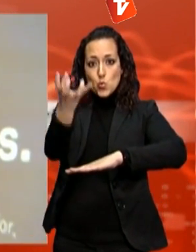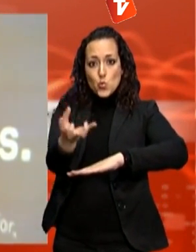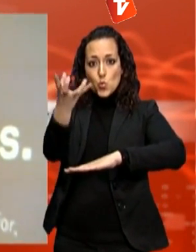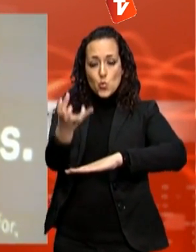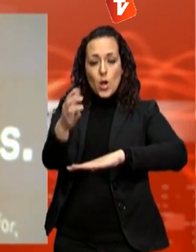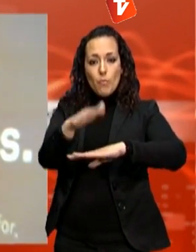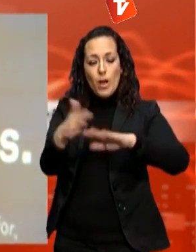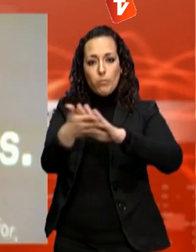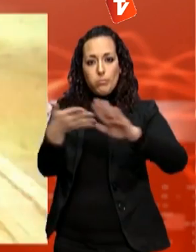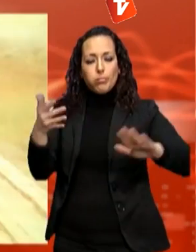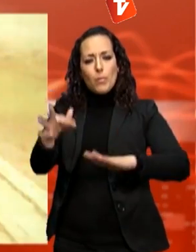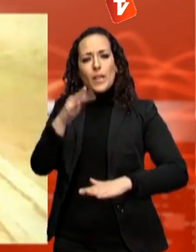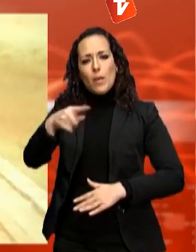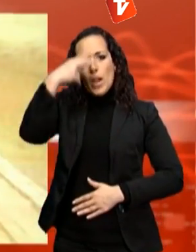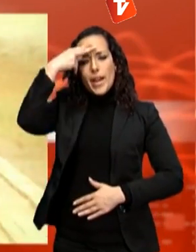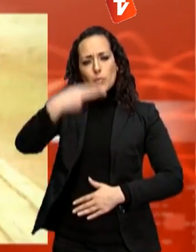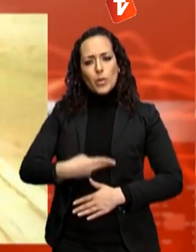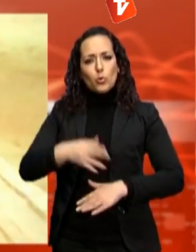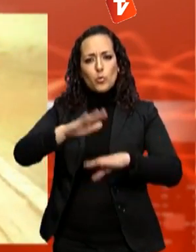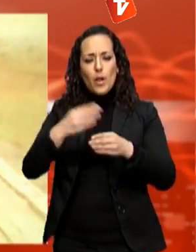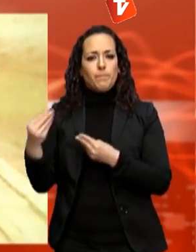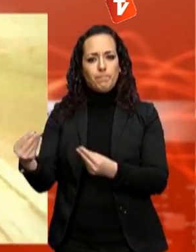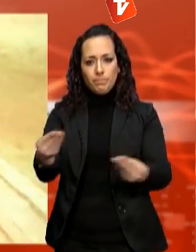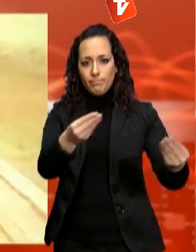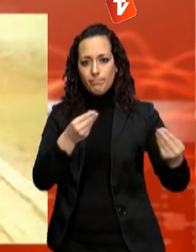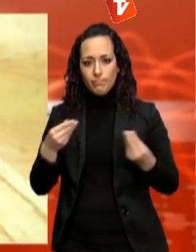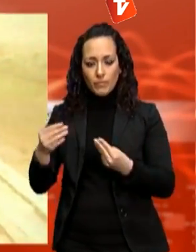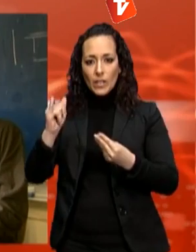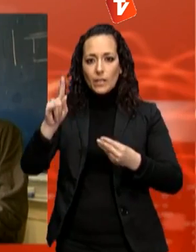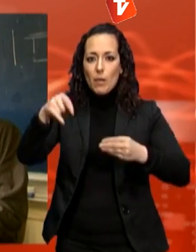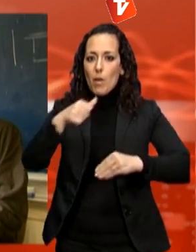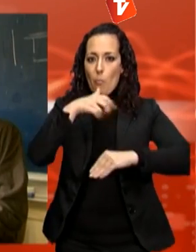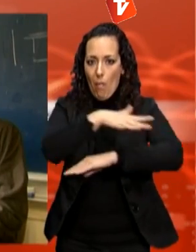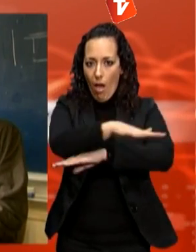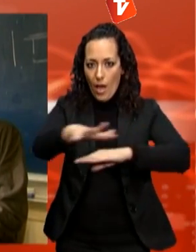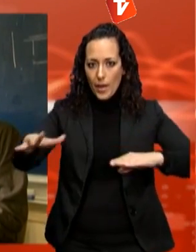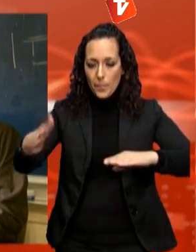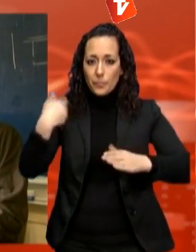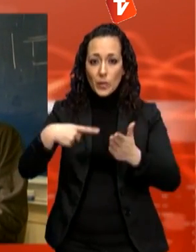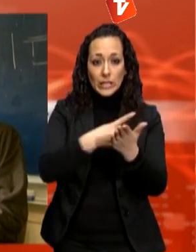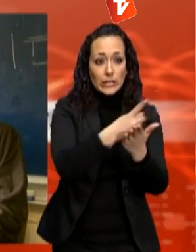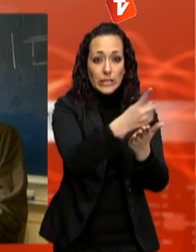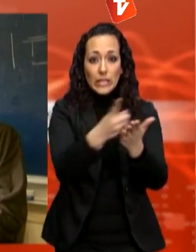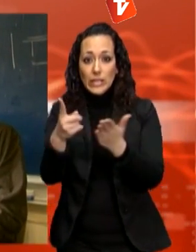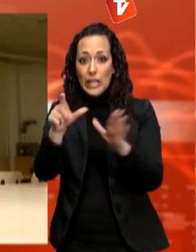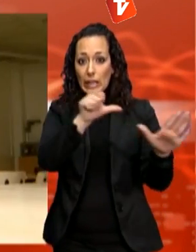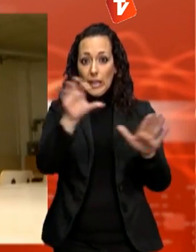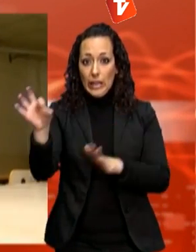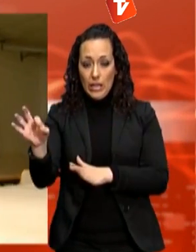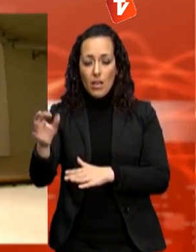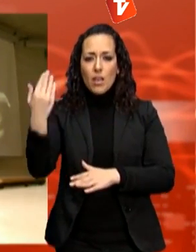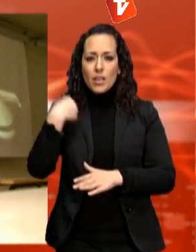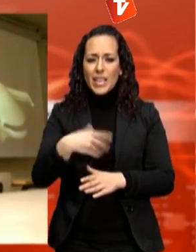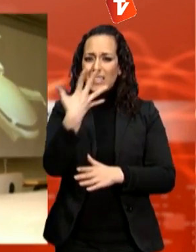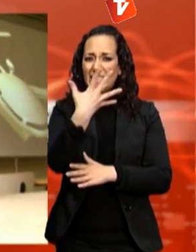respectuós amb el medi ambient perquè també respecta l'ecosistema del mar. En 60 rutes de tot el món, 500.000 persones utilitzen